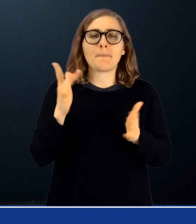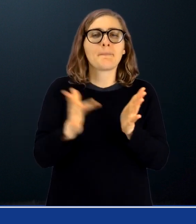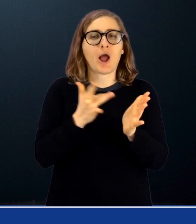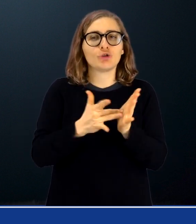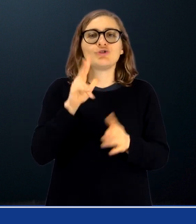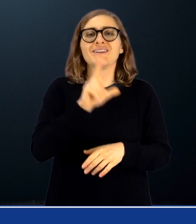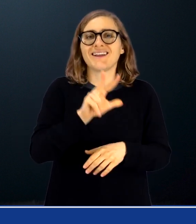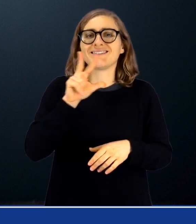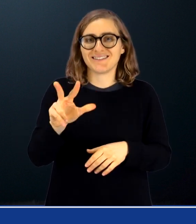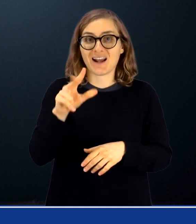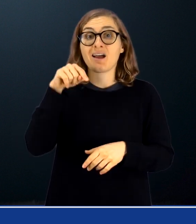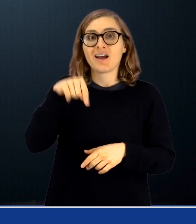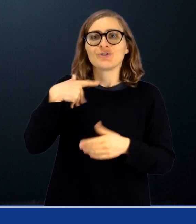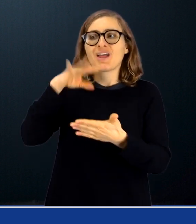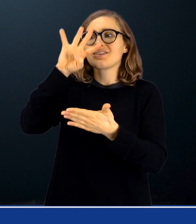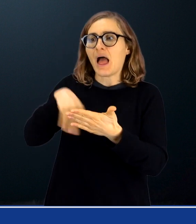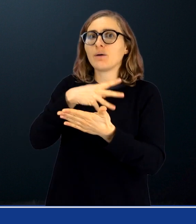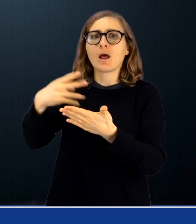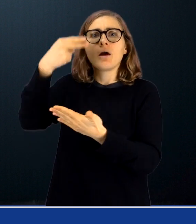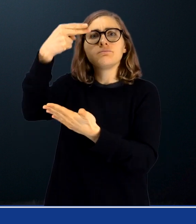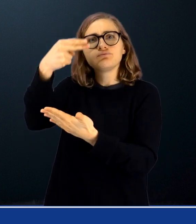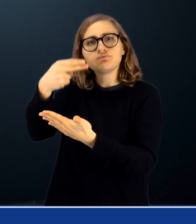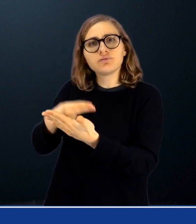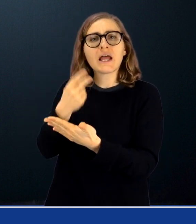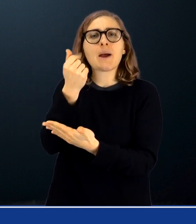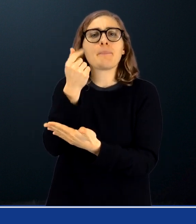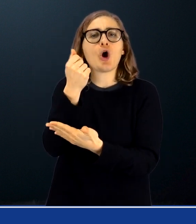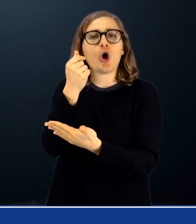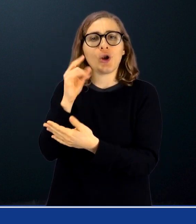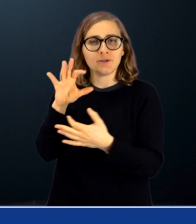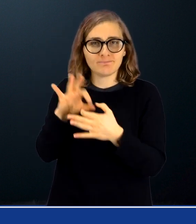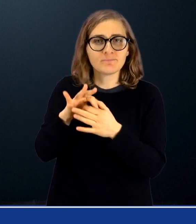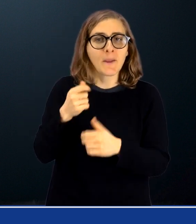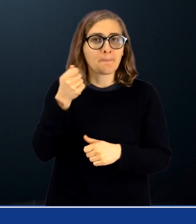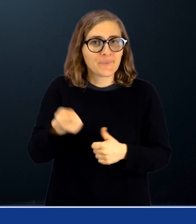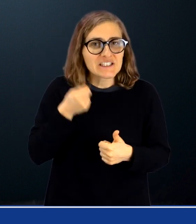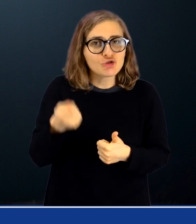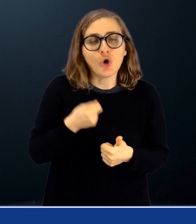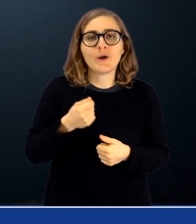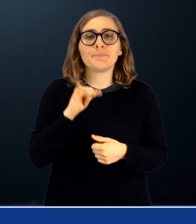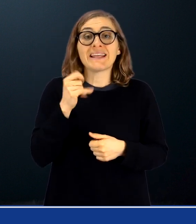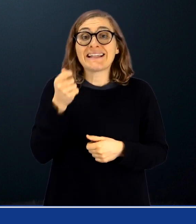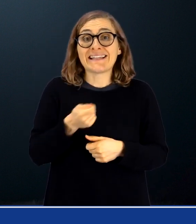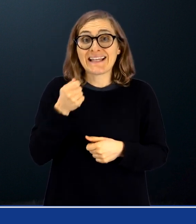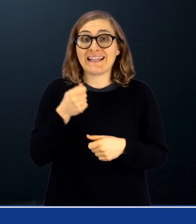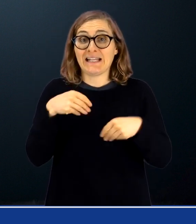circolare Inps numero 135 del 22 dicembre 2022 con gli importi di pensione,